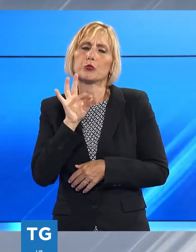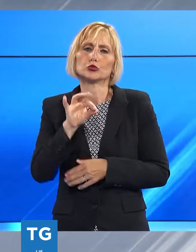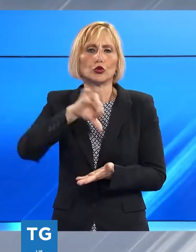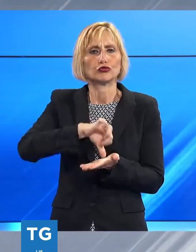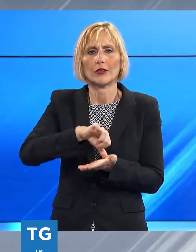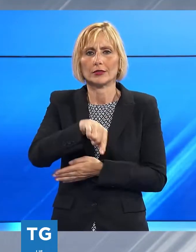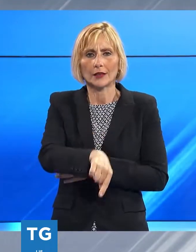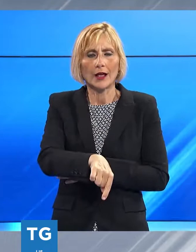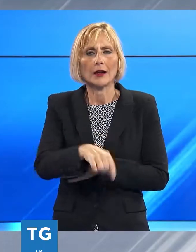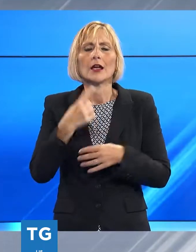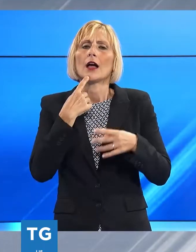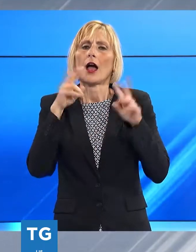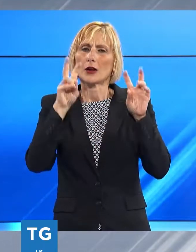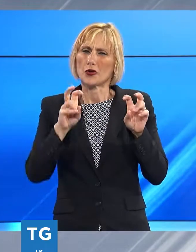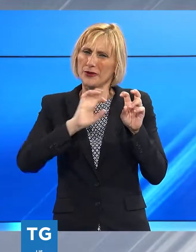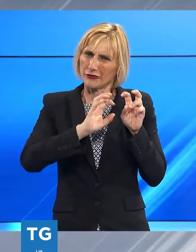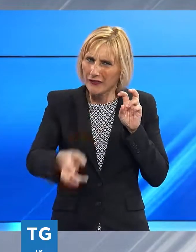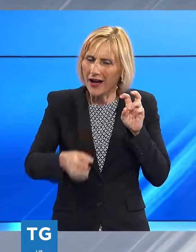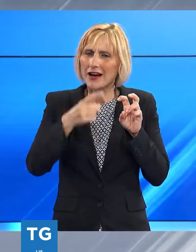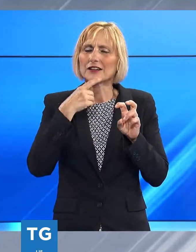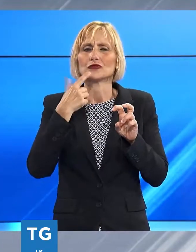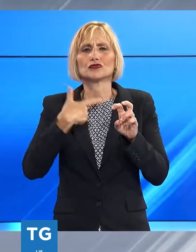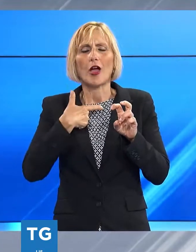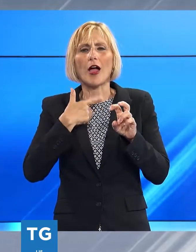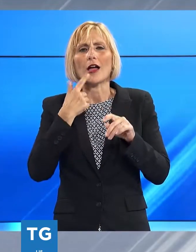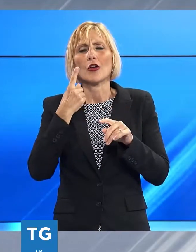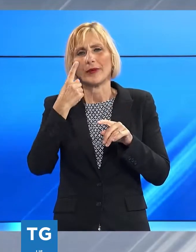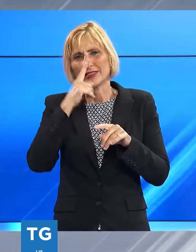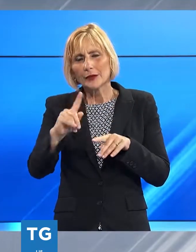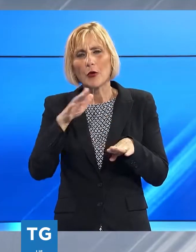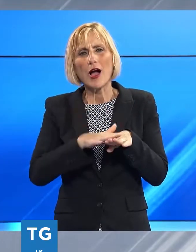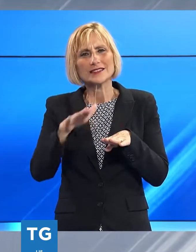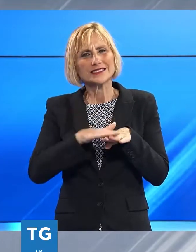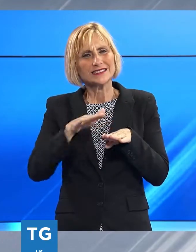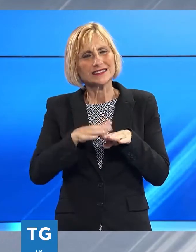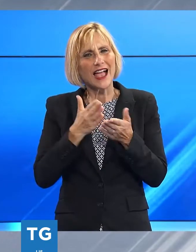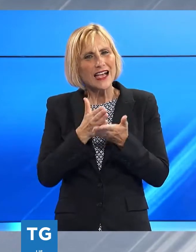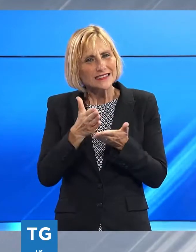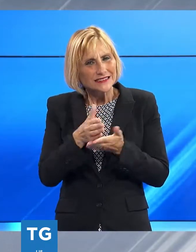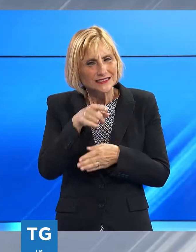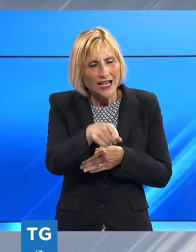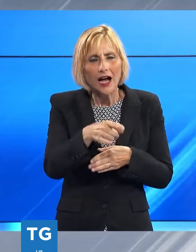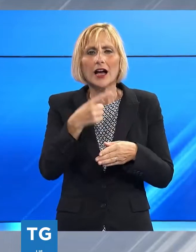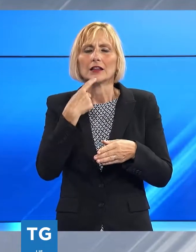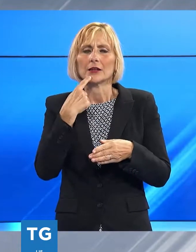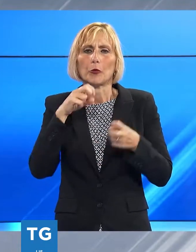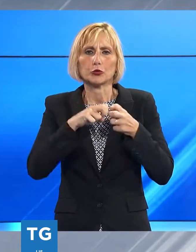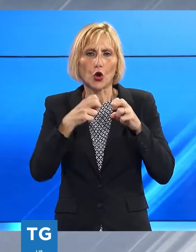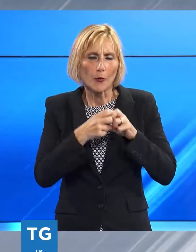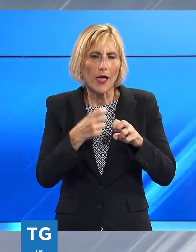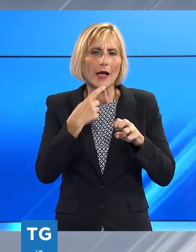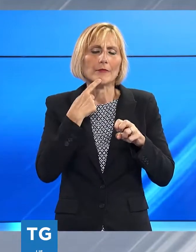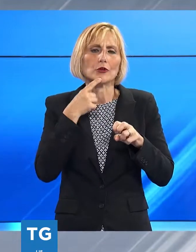e spaziano da quella che è la nostra quotidiana assistenza in ospedale quindi problematiche per l'infarto, le aritmie, lo